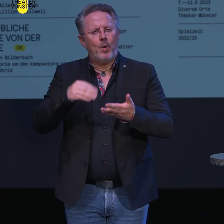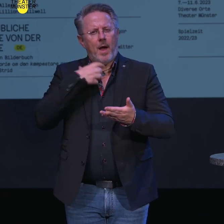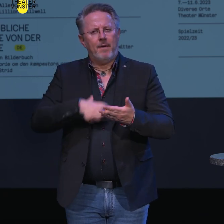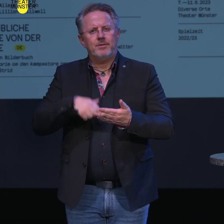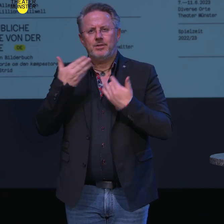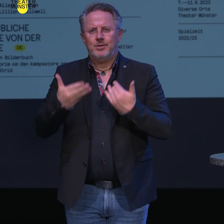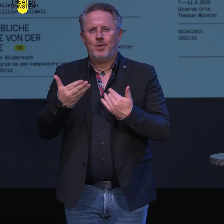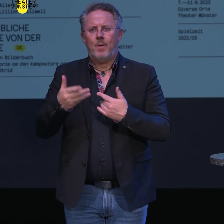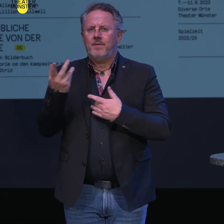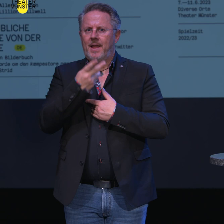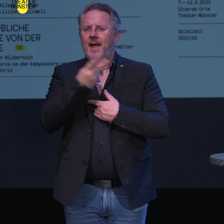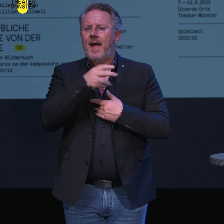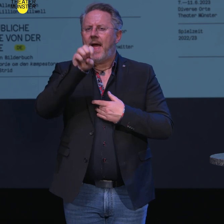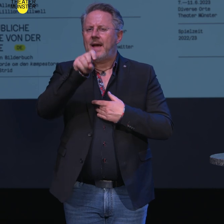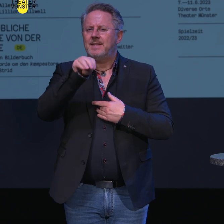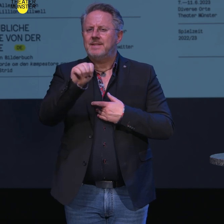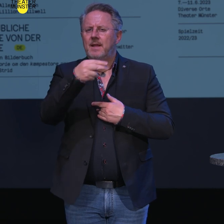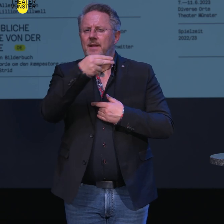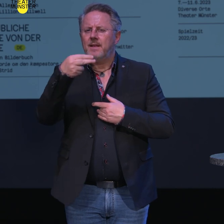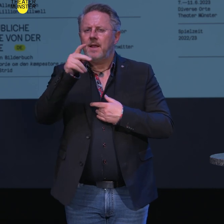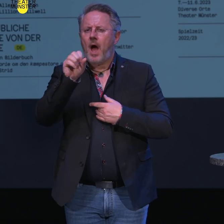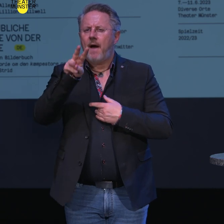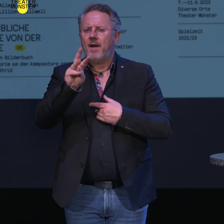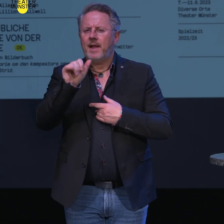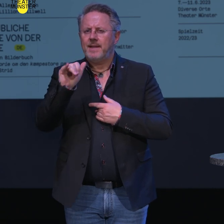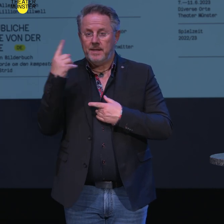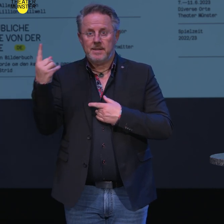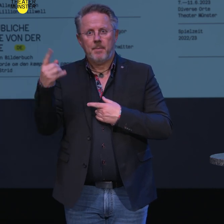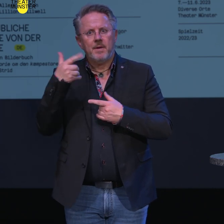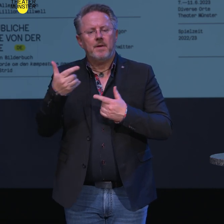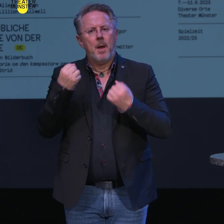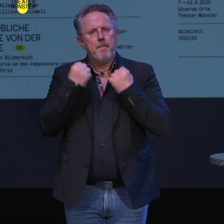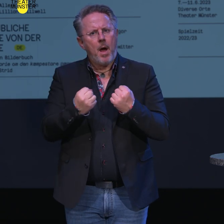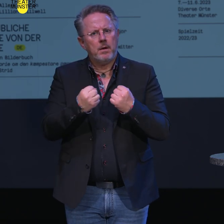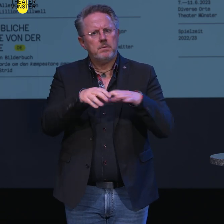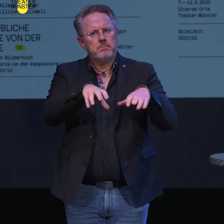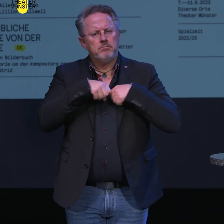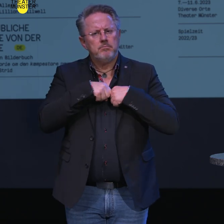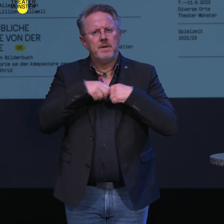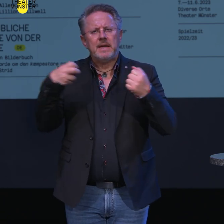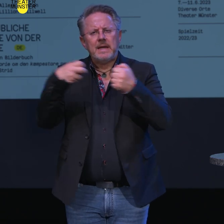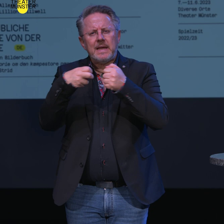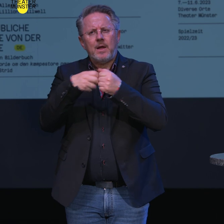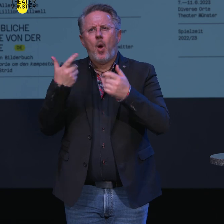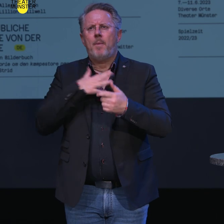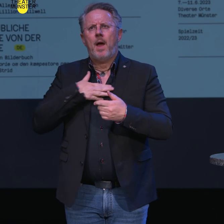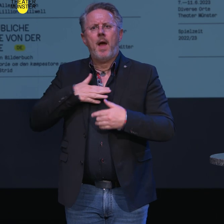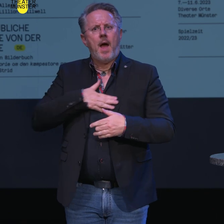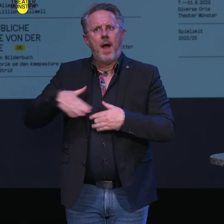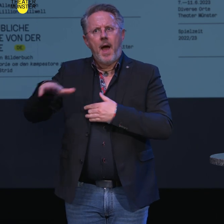Mernush Zahiri Esfahani, in der es um Machtübernahme, Krieg und den Verlust von Heimat geht.